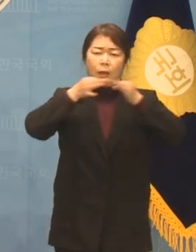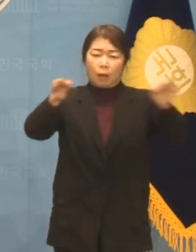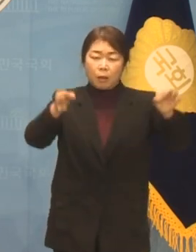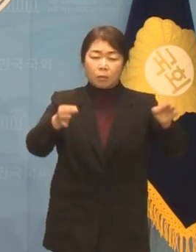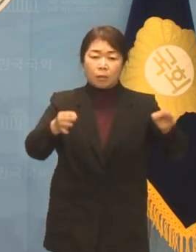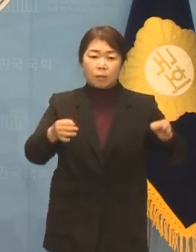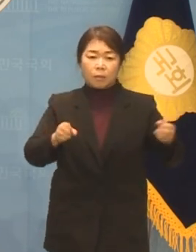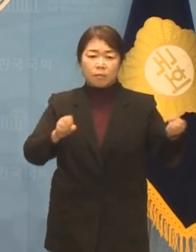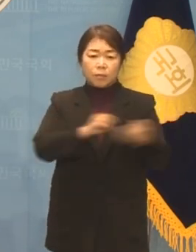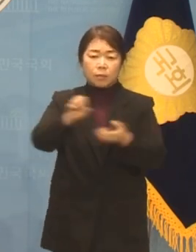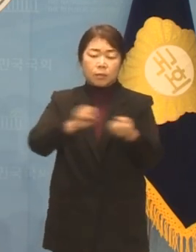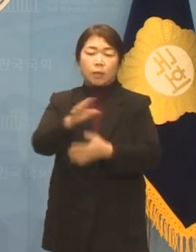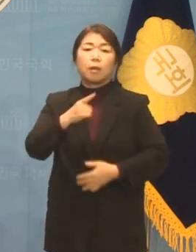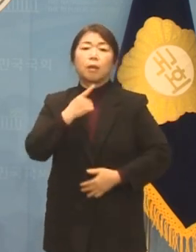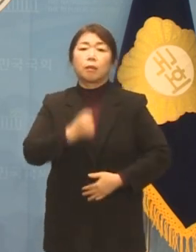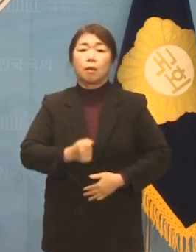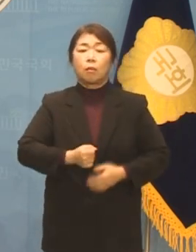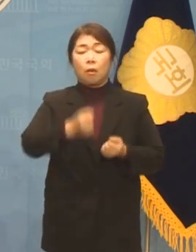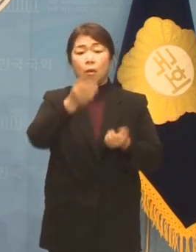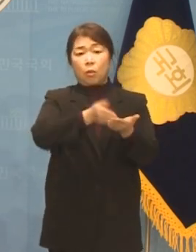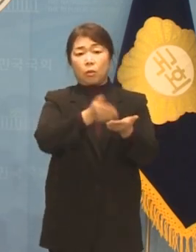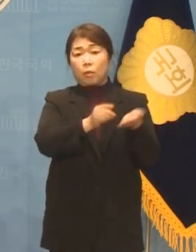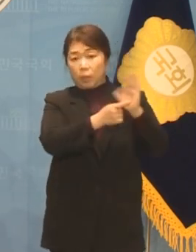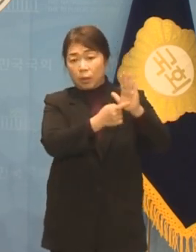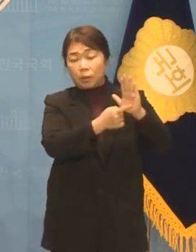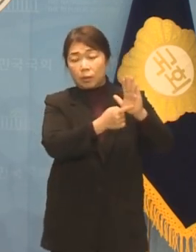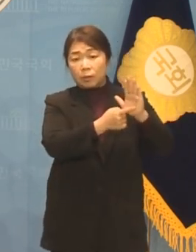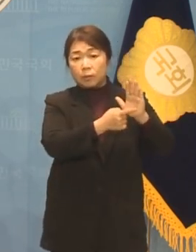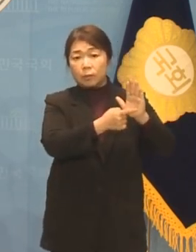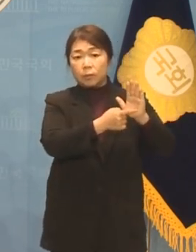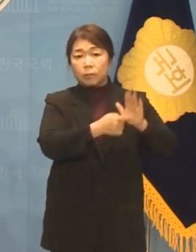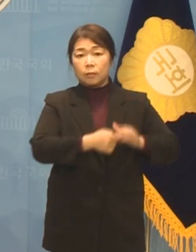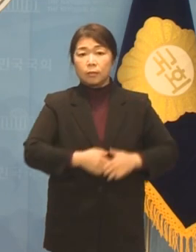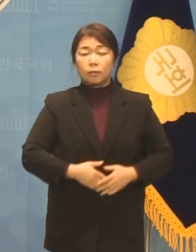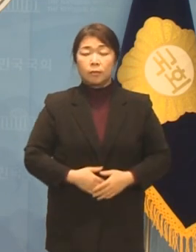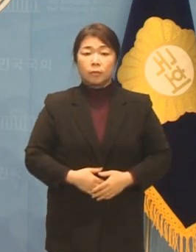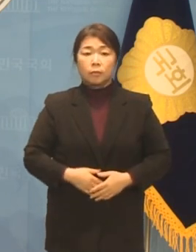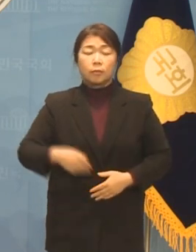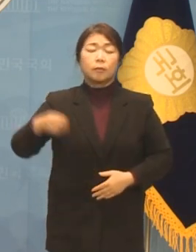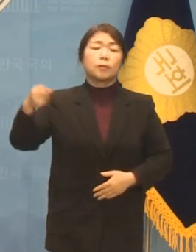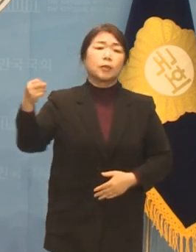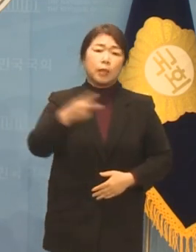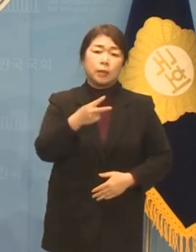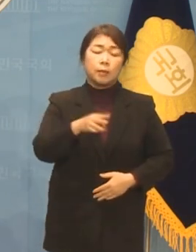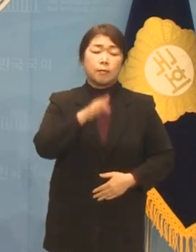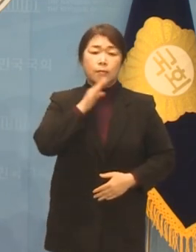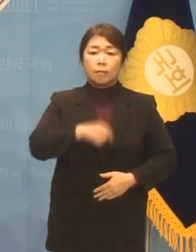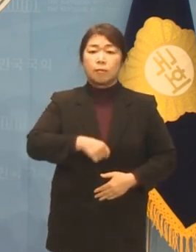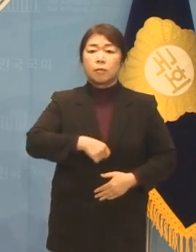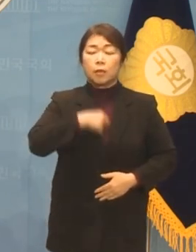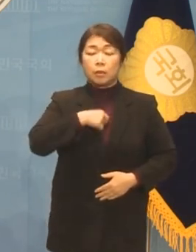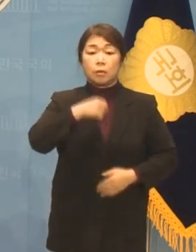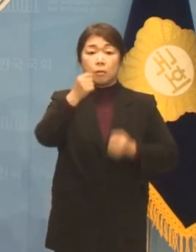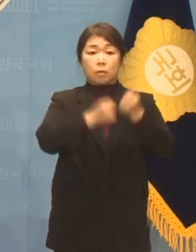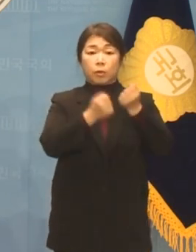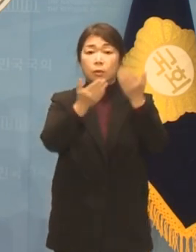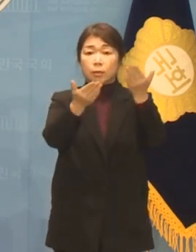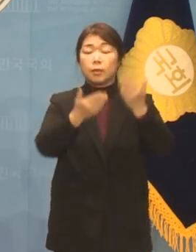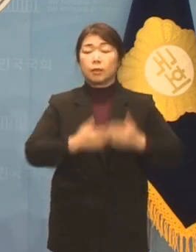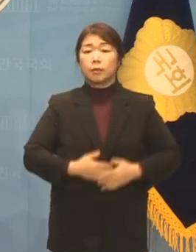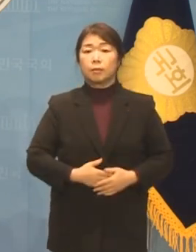소동을 일으켰다 설명한 것으로 보도됐습니다. 다시 한 번 사실을 말씀드리겠습니다.